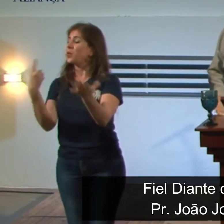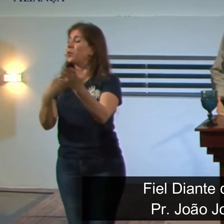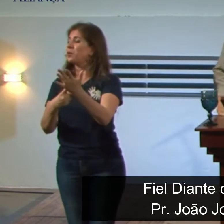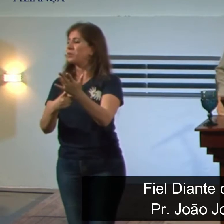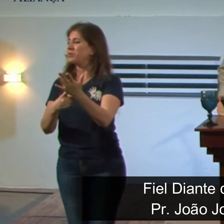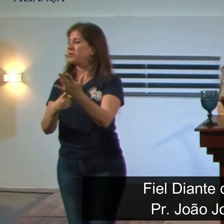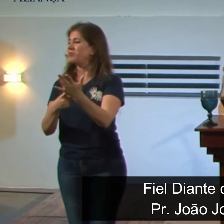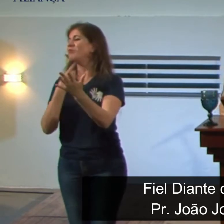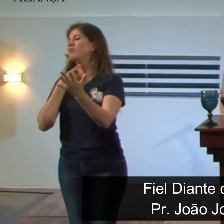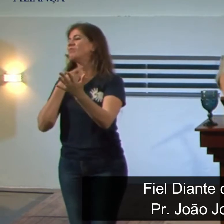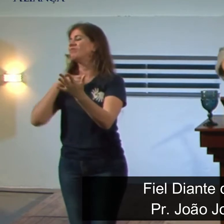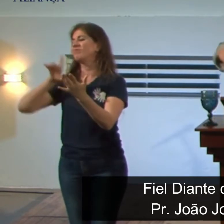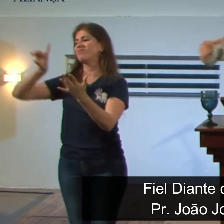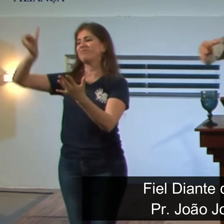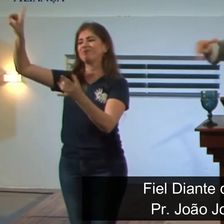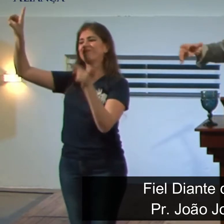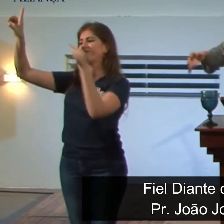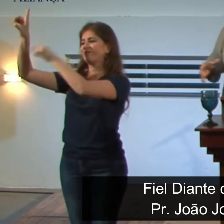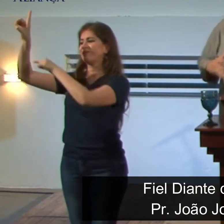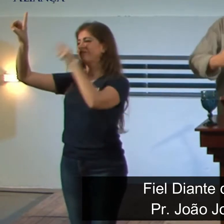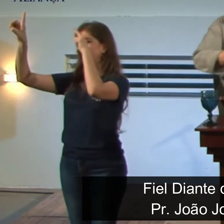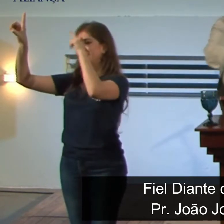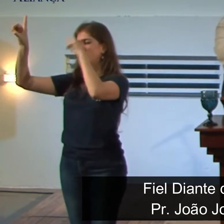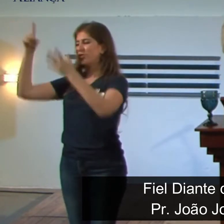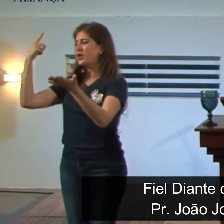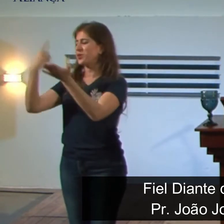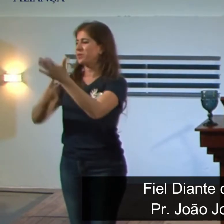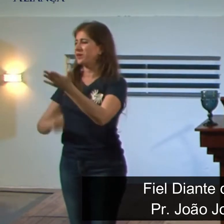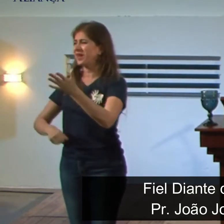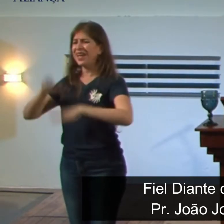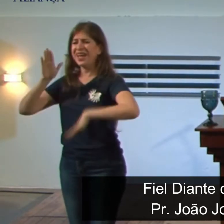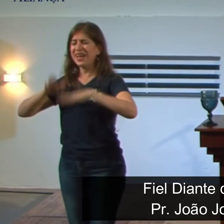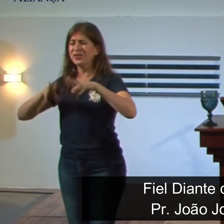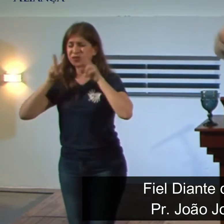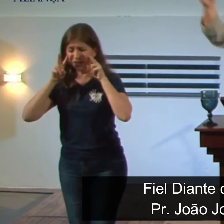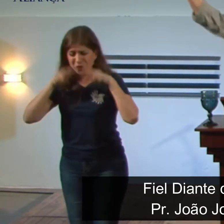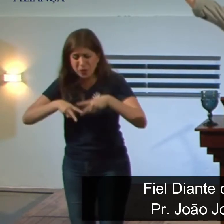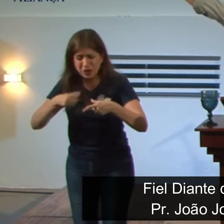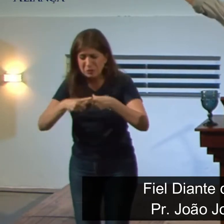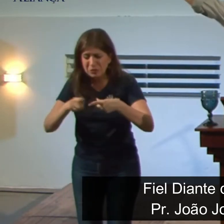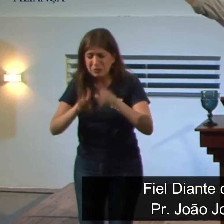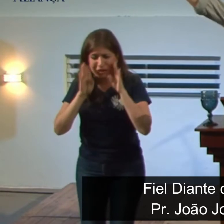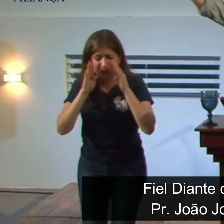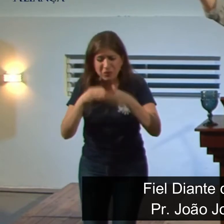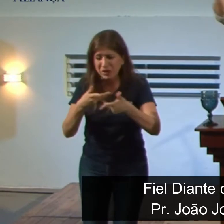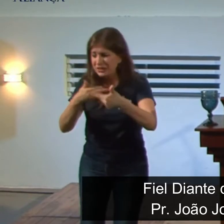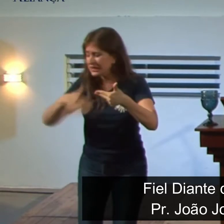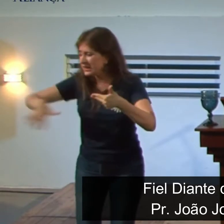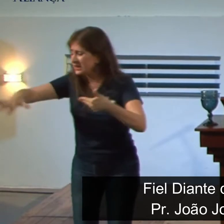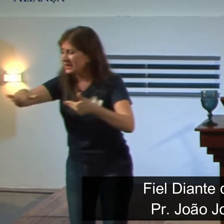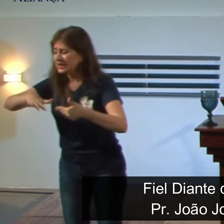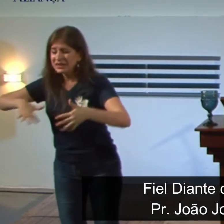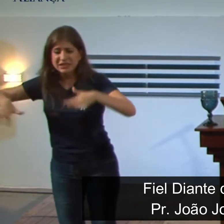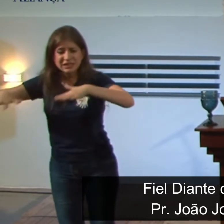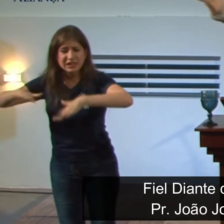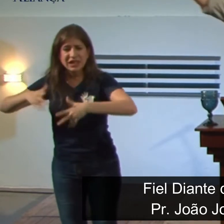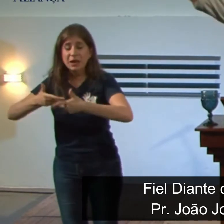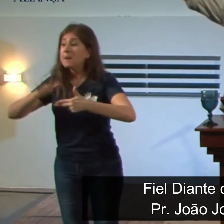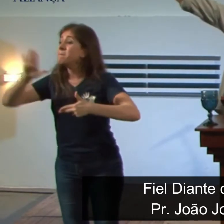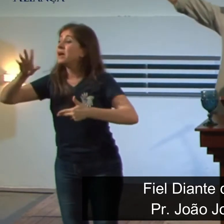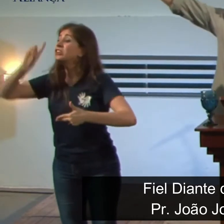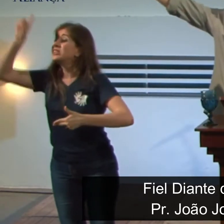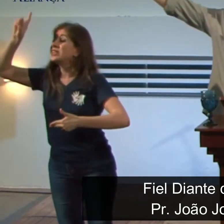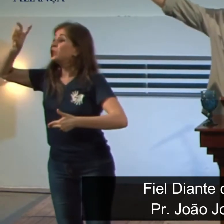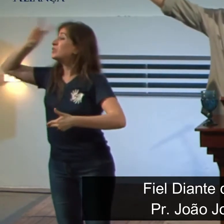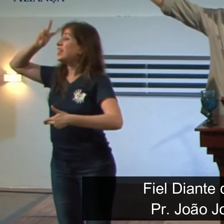história. Muitas vezes, nós ficamos desorientados porque nós estamos olhando só o aqui e agora, mas Deus está trabalhando por